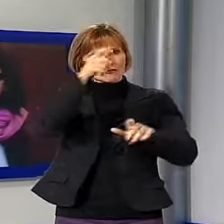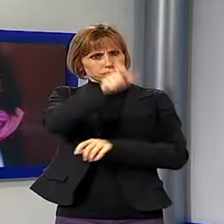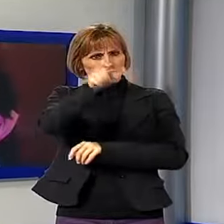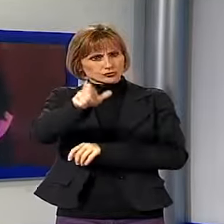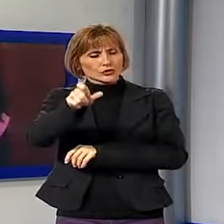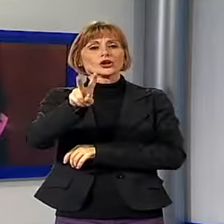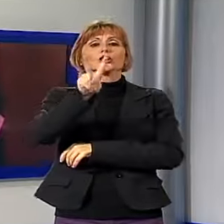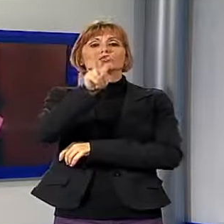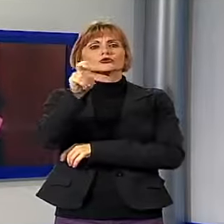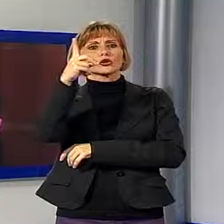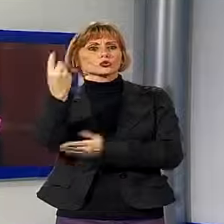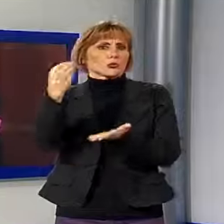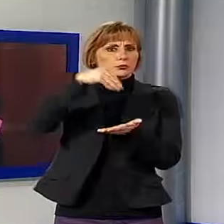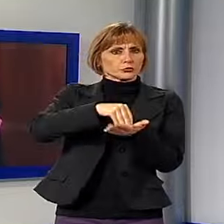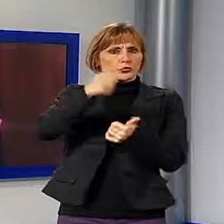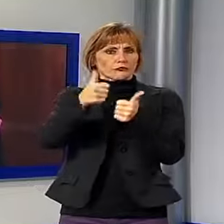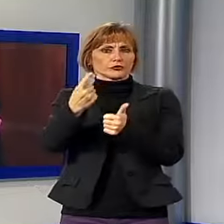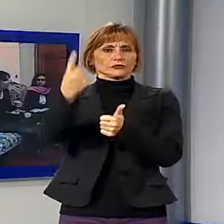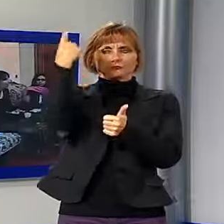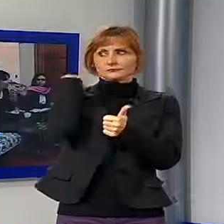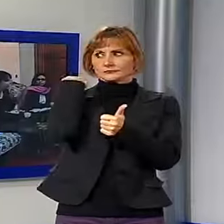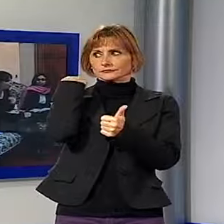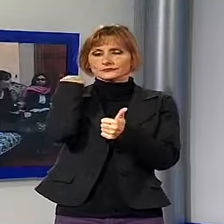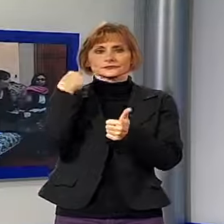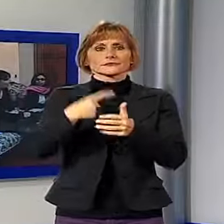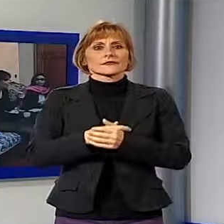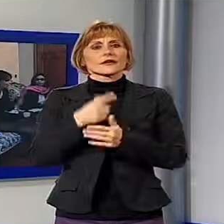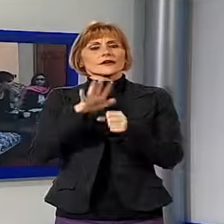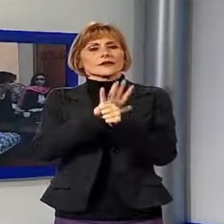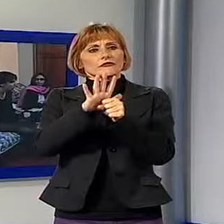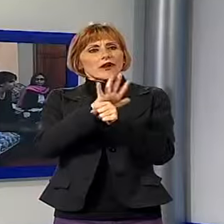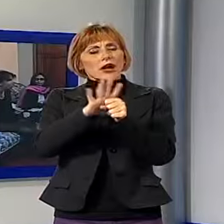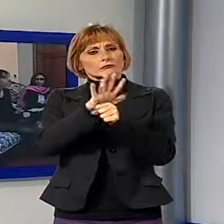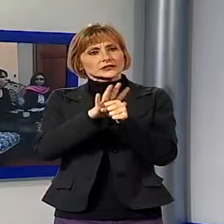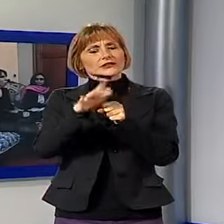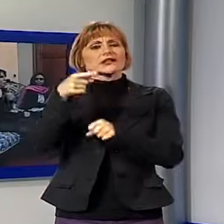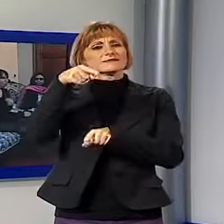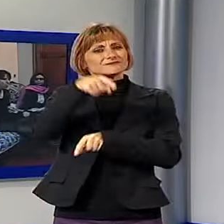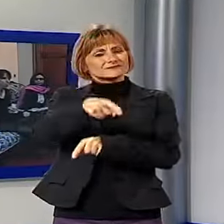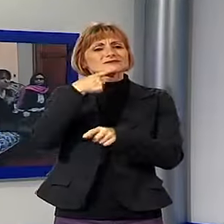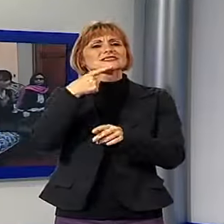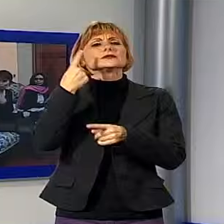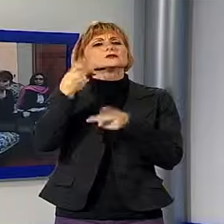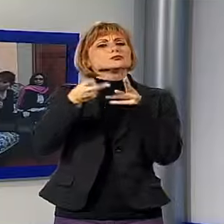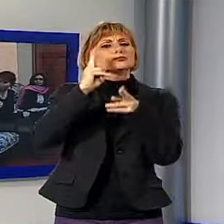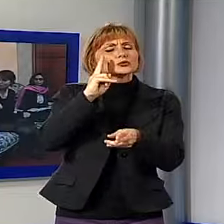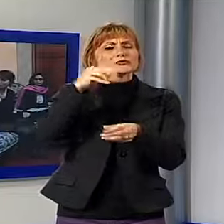in più rispetto all'anno precedente. Le famiglie interessate dal fenomeno sono prevalentemente composte da persone